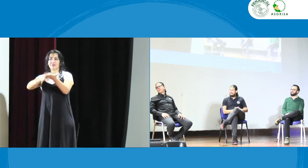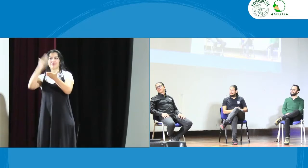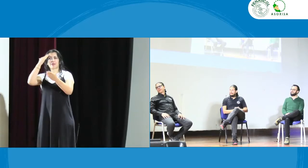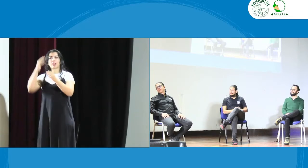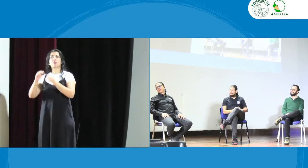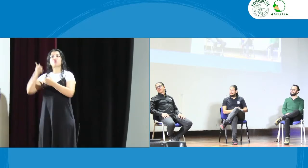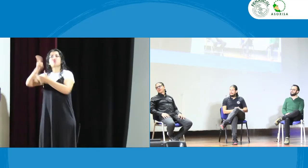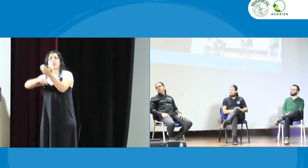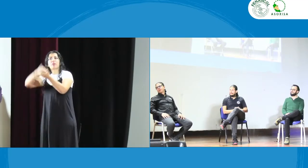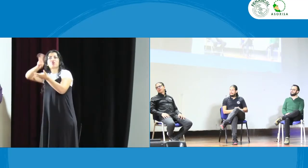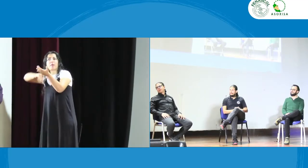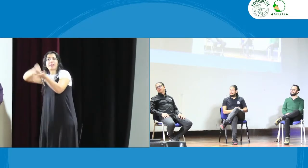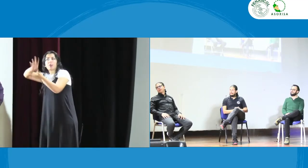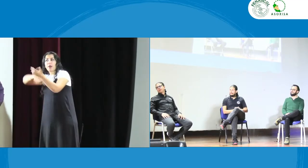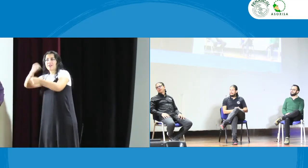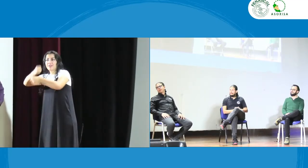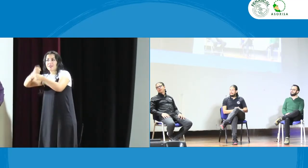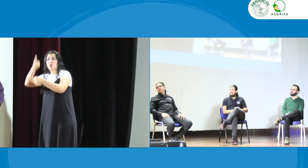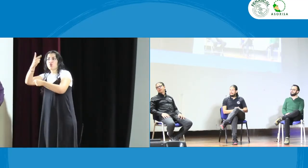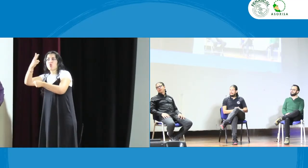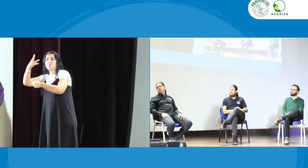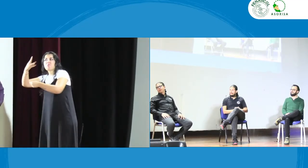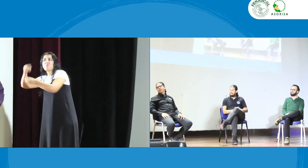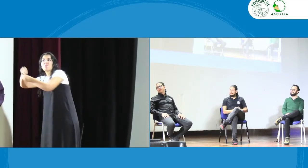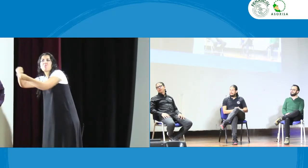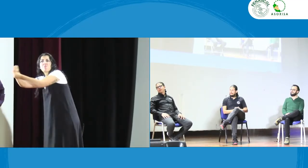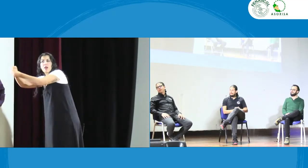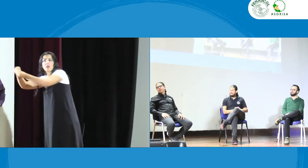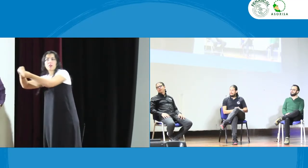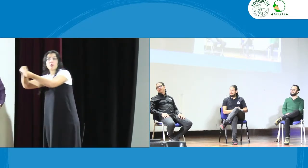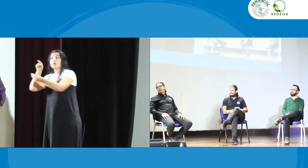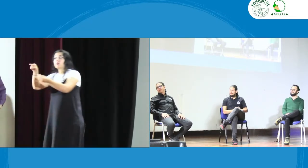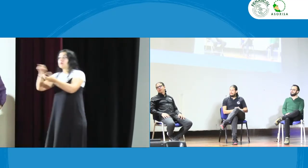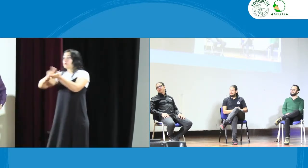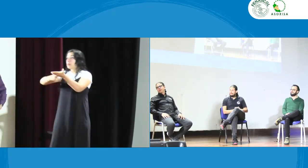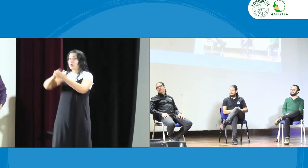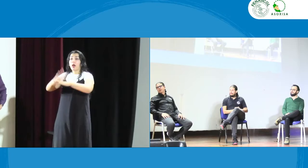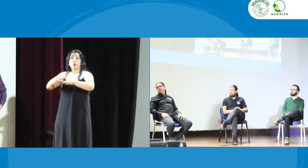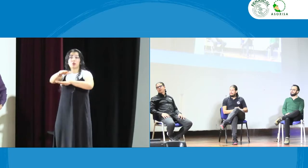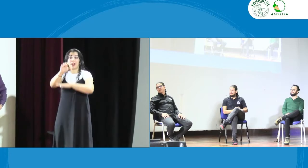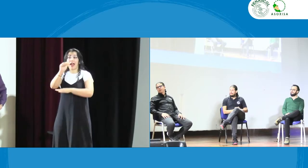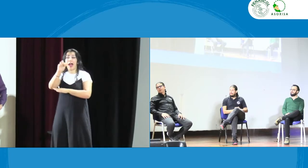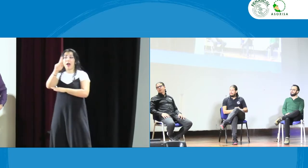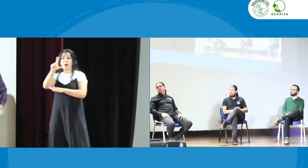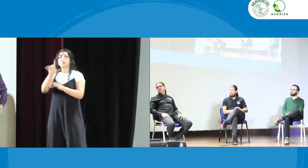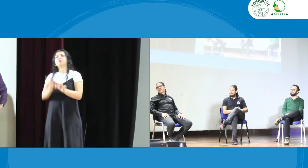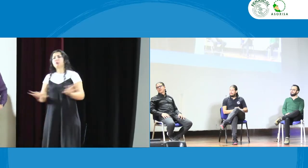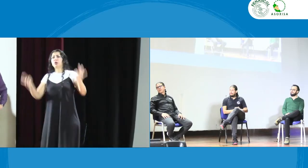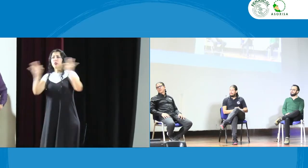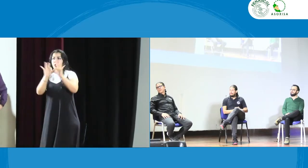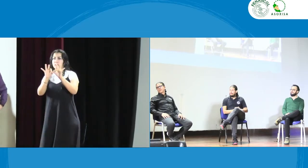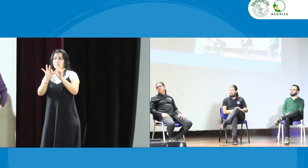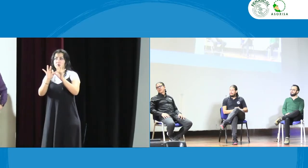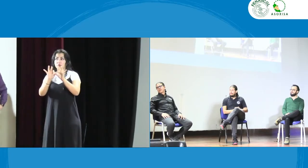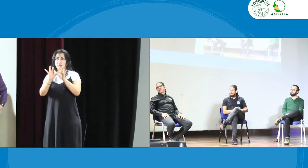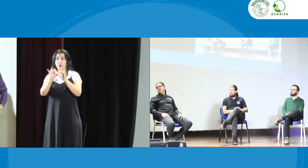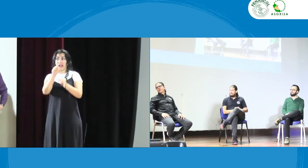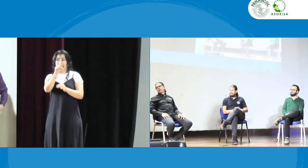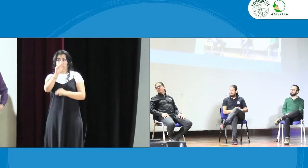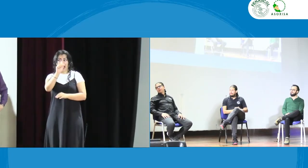la gestión que es lo importante pero dentro del tema de los intérpretes es que tienen uno dos tres múltiples empleos